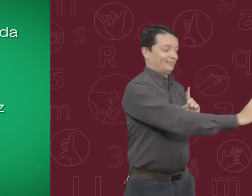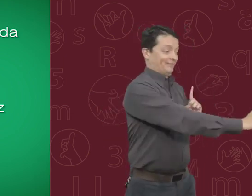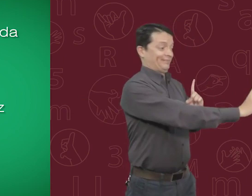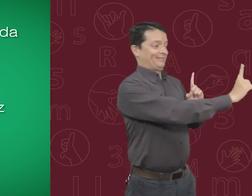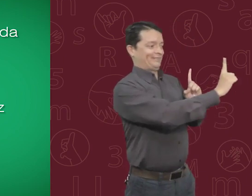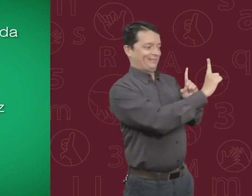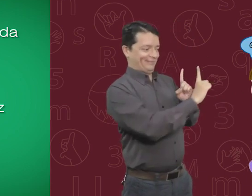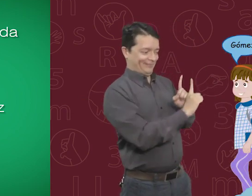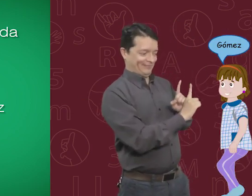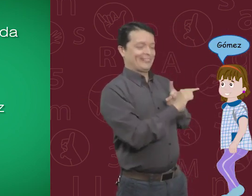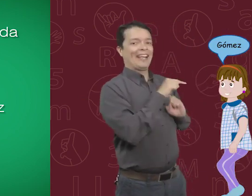formado.